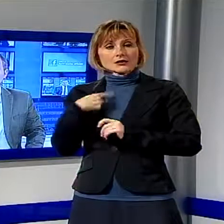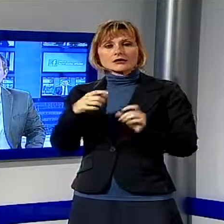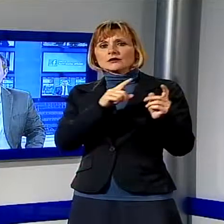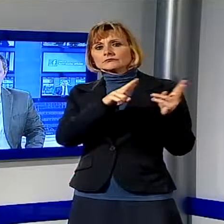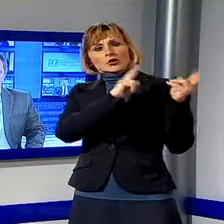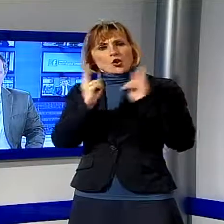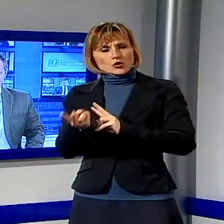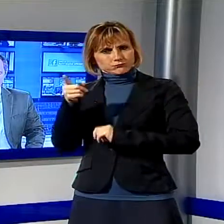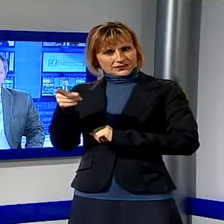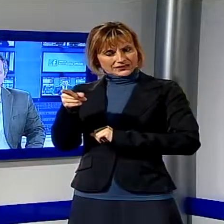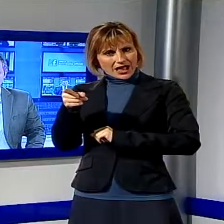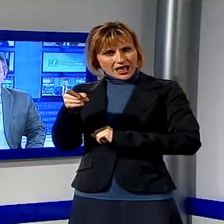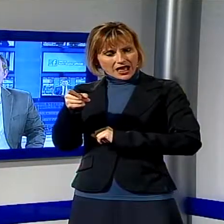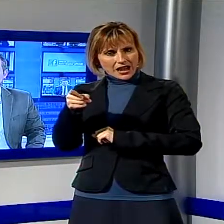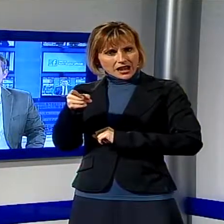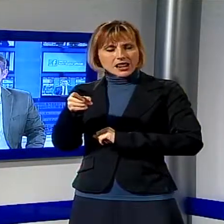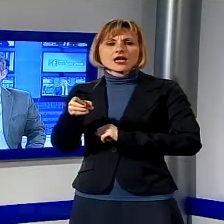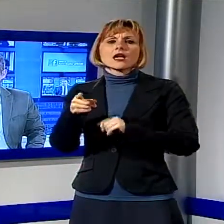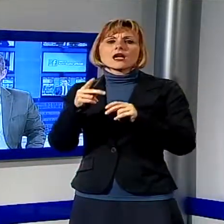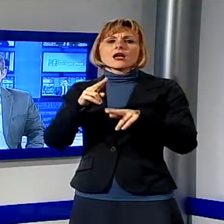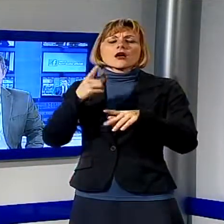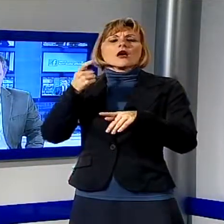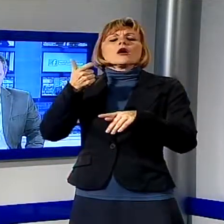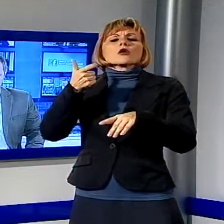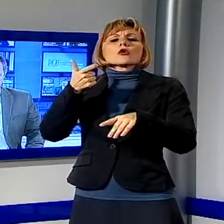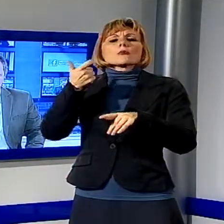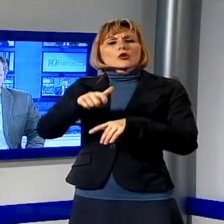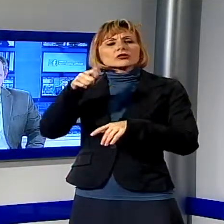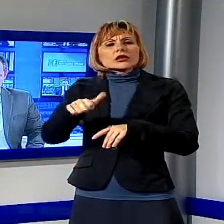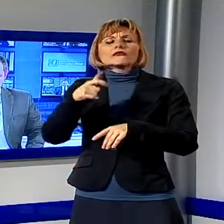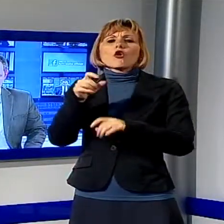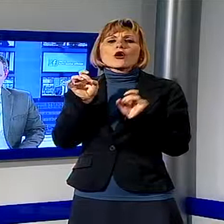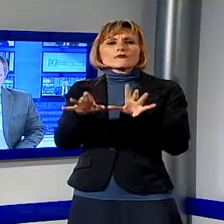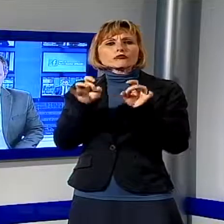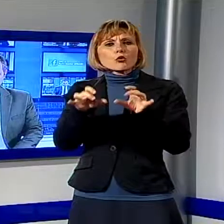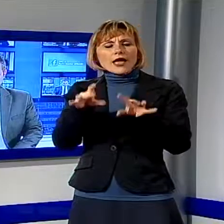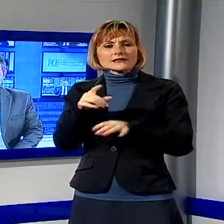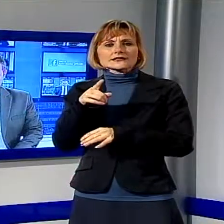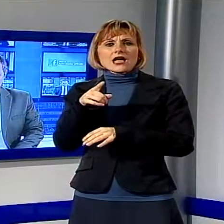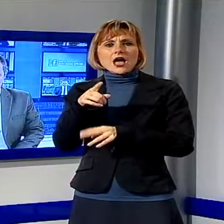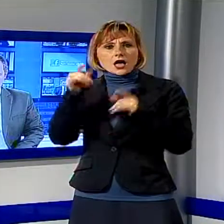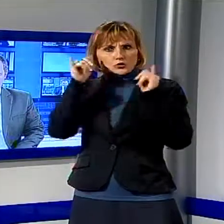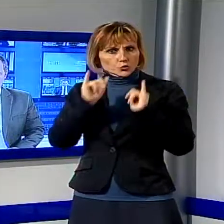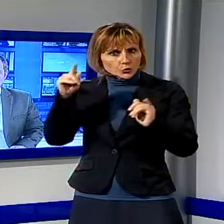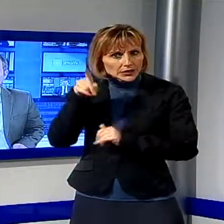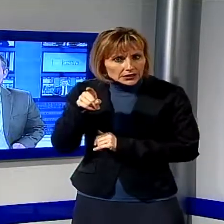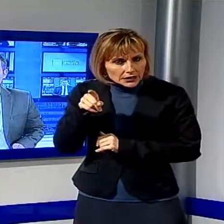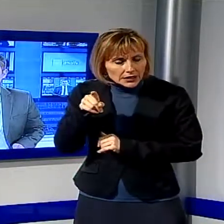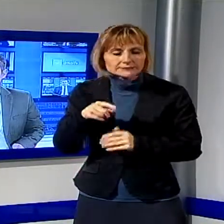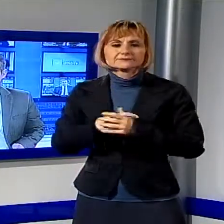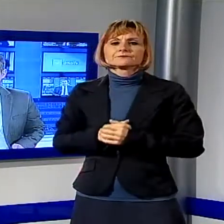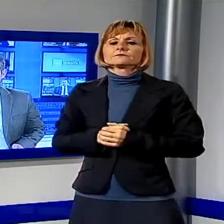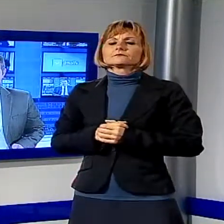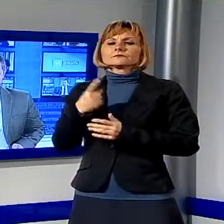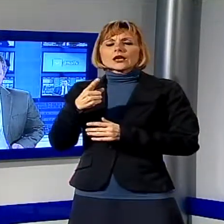H1N1 comunemente chiamato influenza suina. L'uomo si era sentito male la scorsa settimana. La